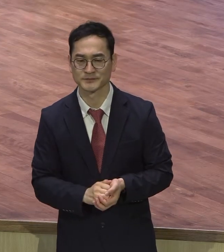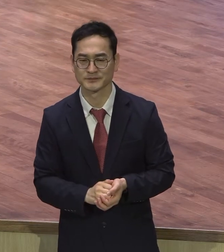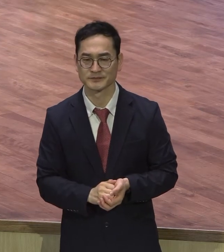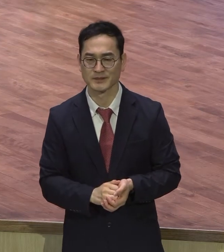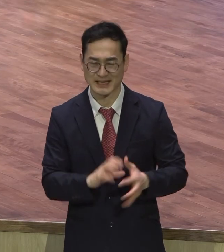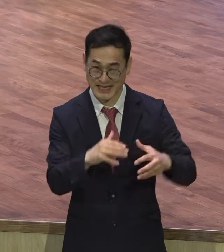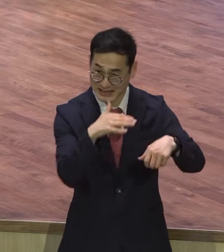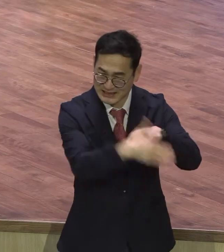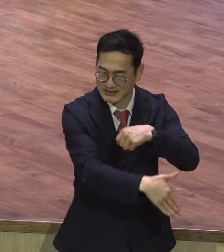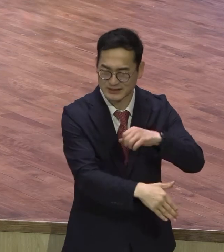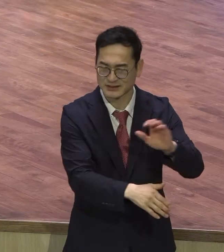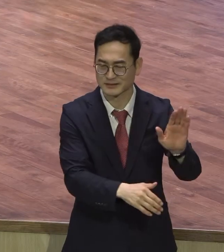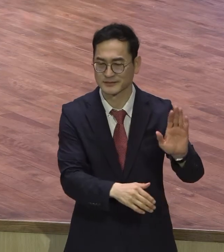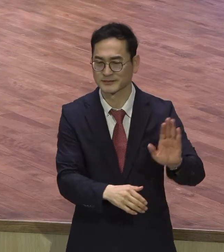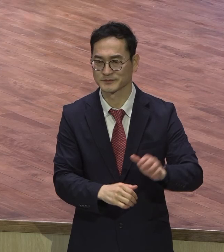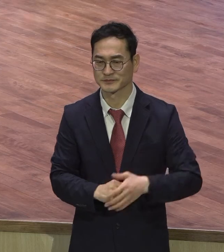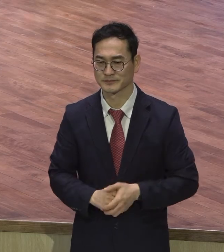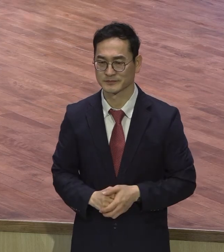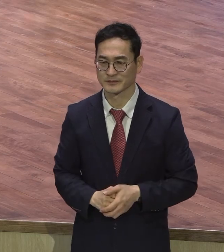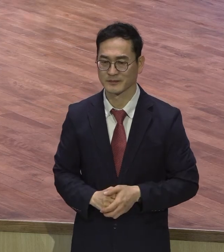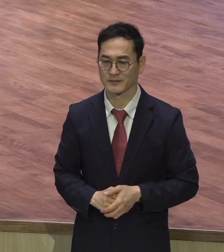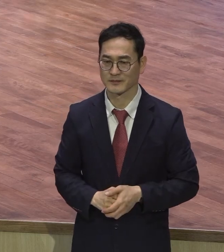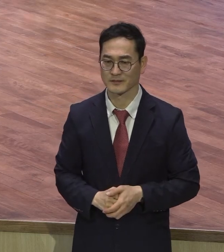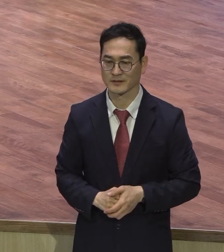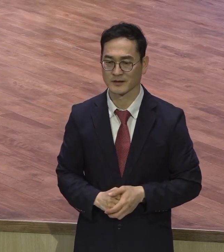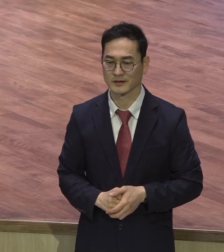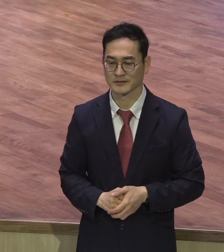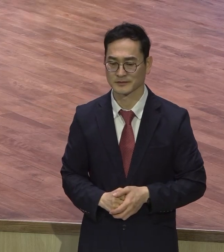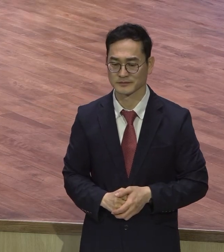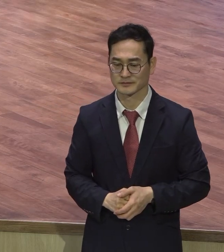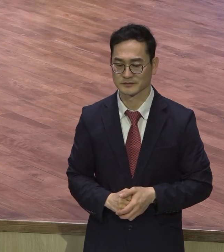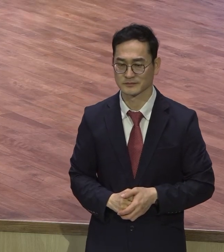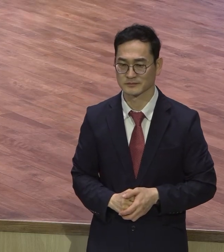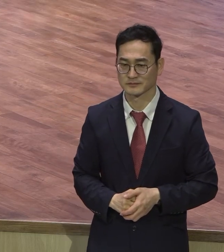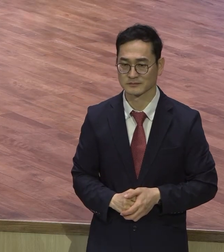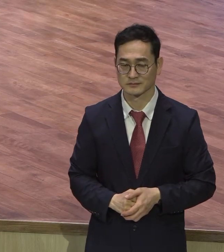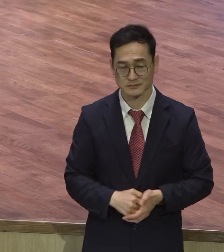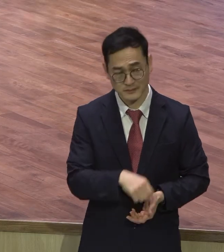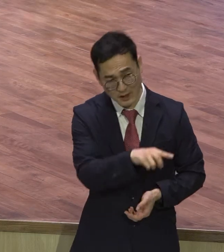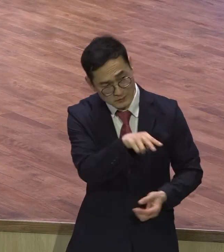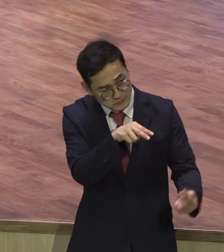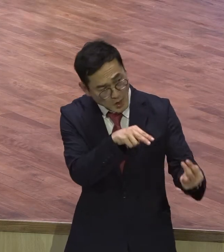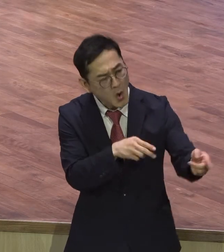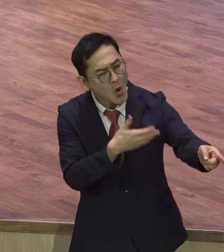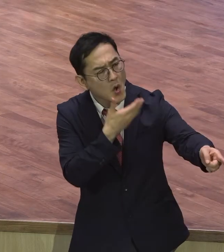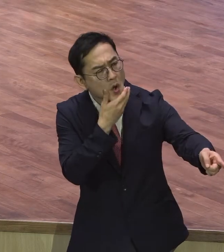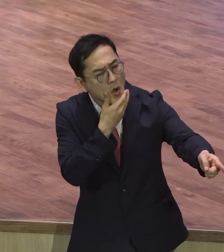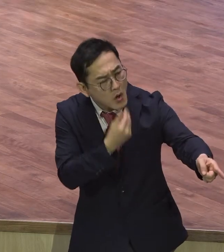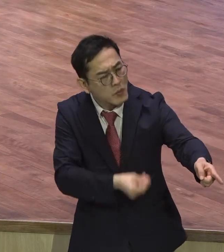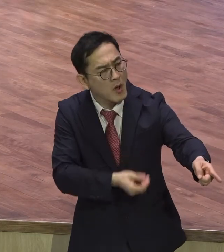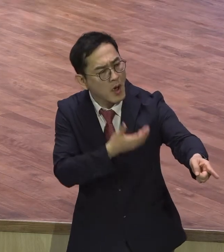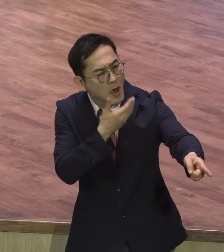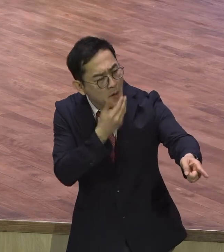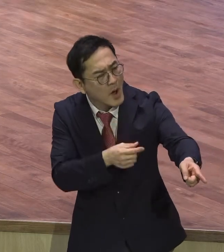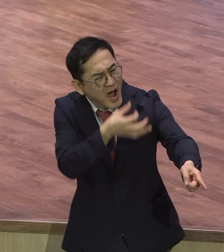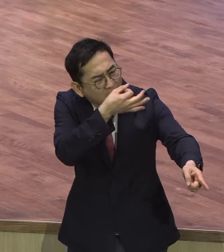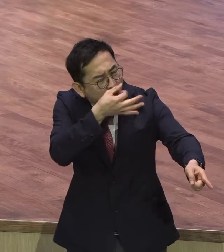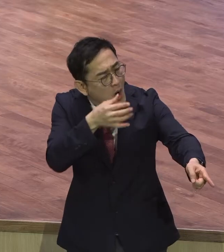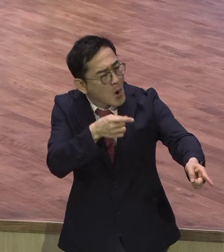집사님, 성도님 참 행복해 보입니다. 아멘! 참 뭐가 그리 신납니까? 뭐가 그리